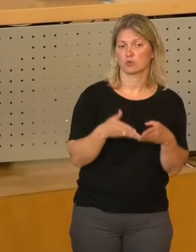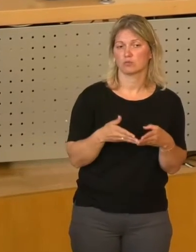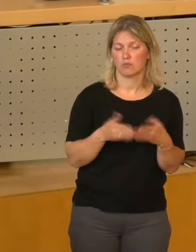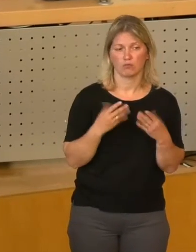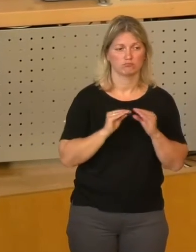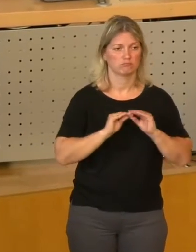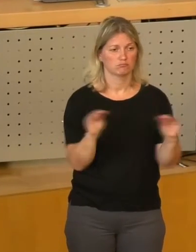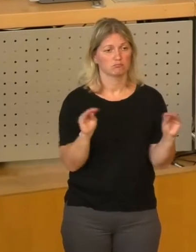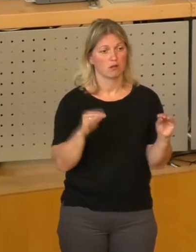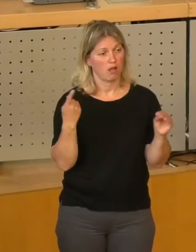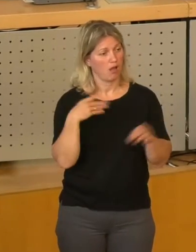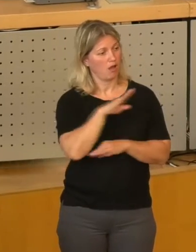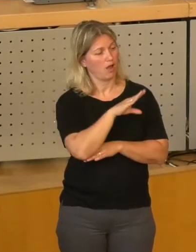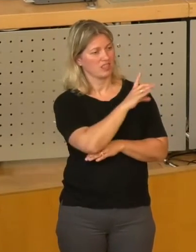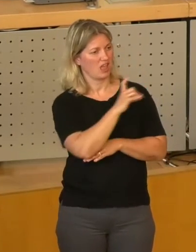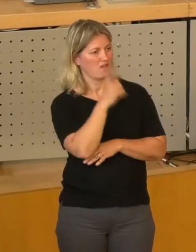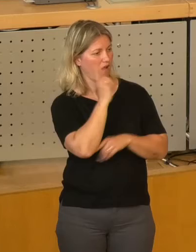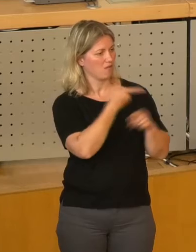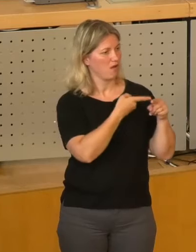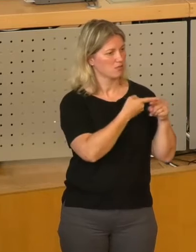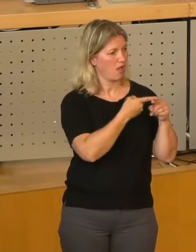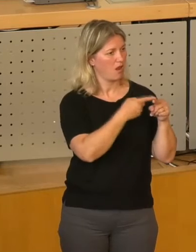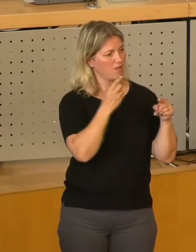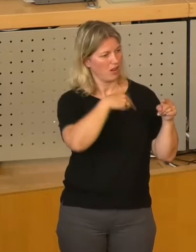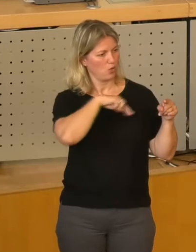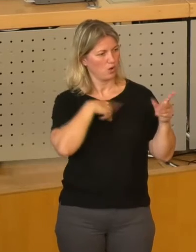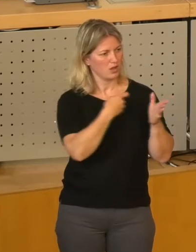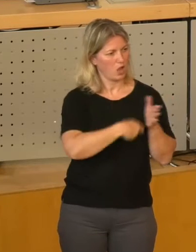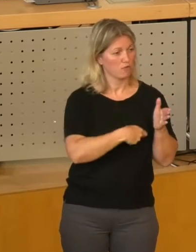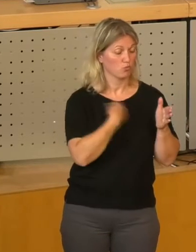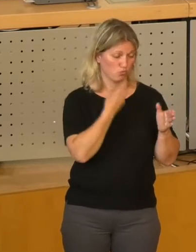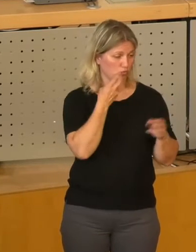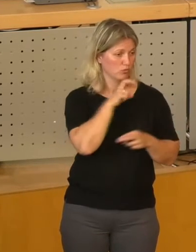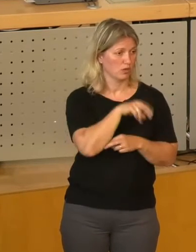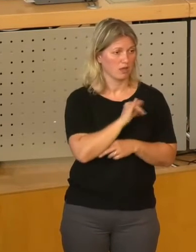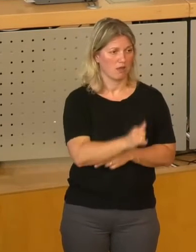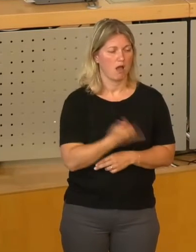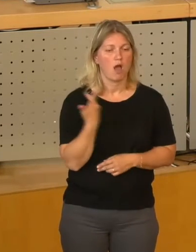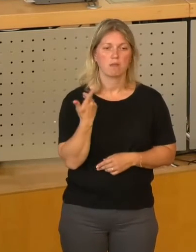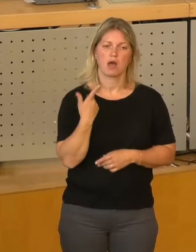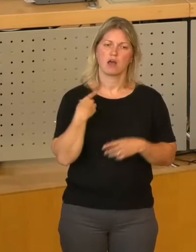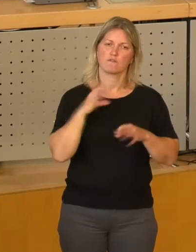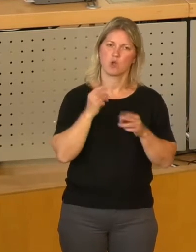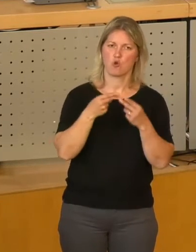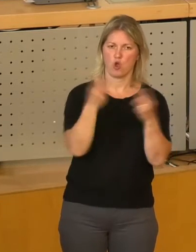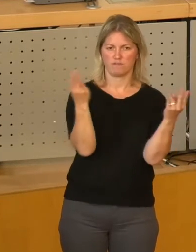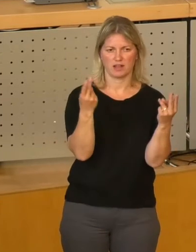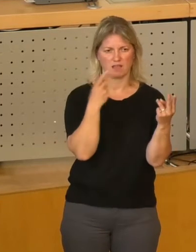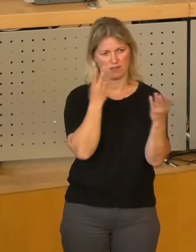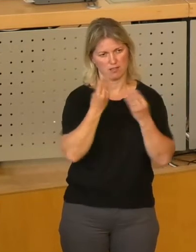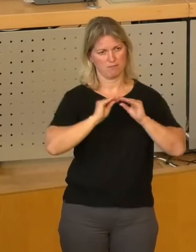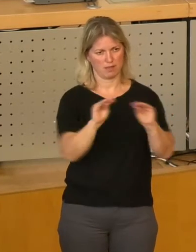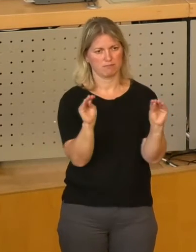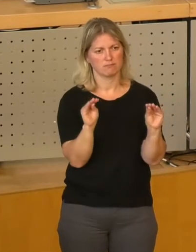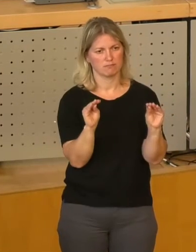Rückkauf dieser Anteile zustimmen werden. Ich will aber hier vielleicht ein Stück weit auch für die Öffentlichkeit noch einmal darstellen, über wen sprechen wir eigentlich,